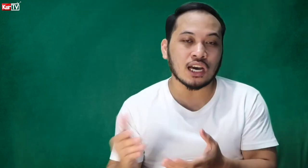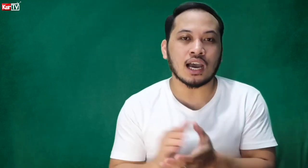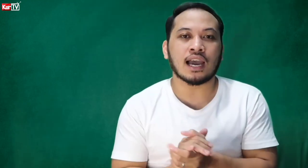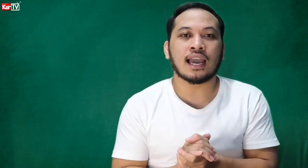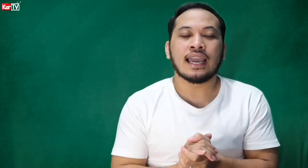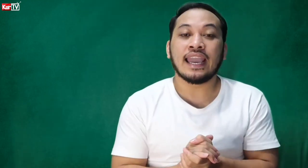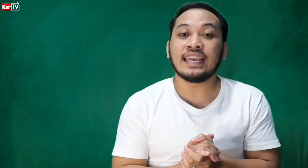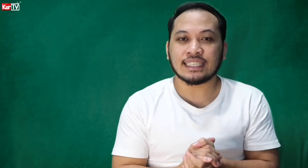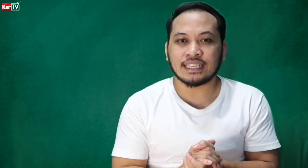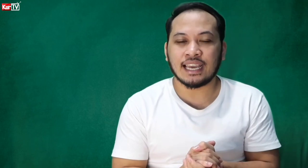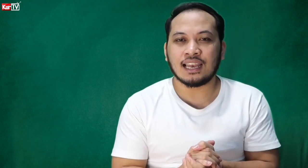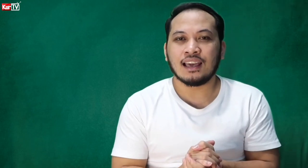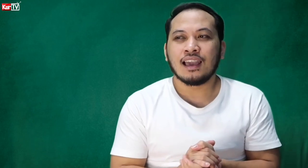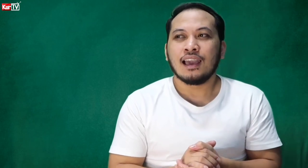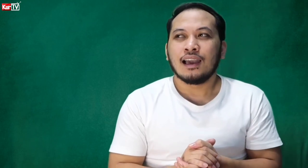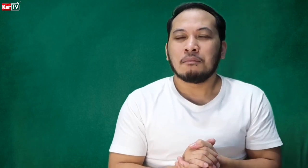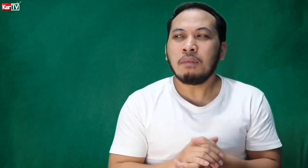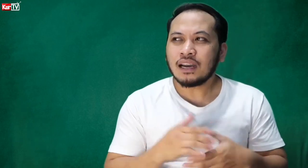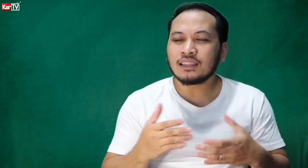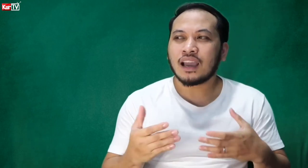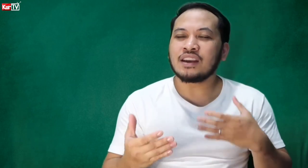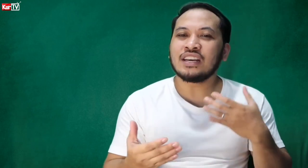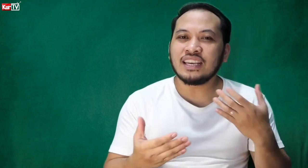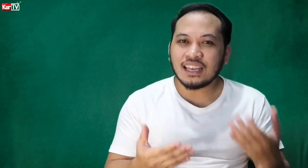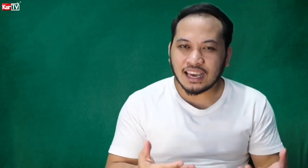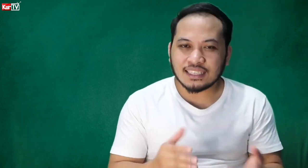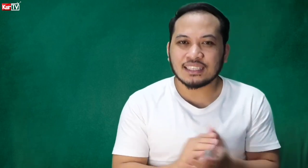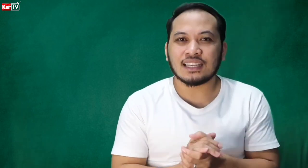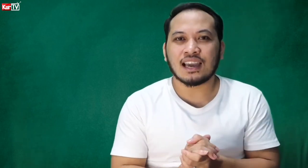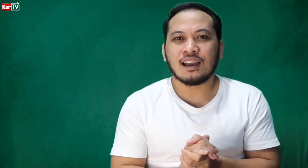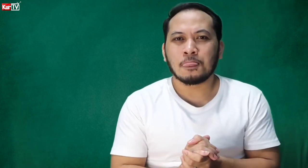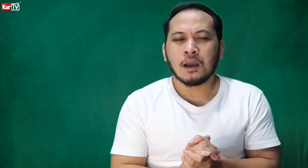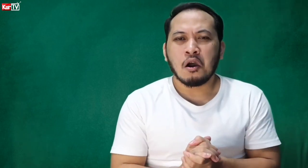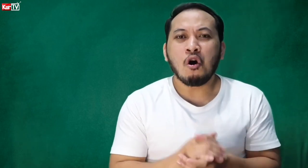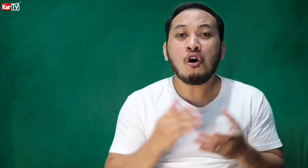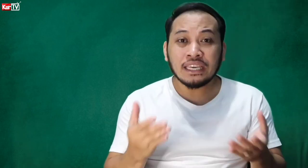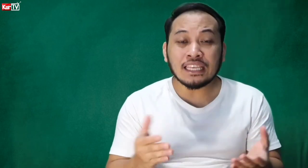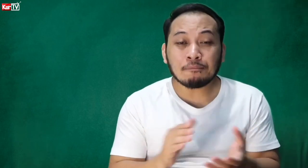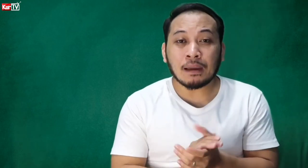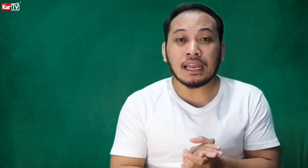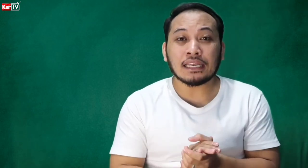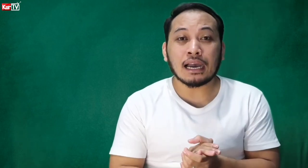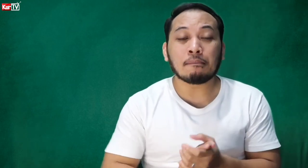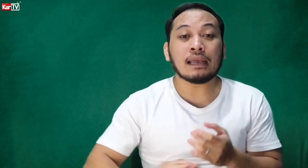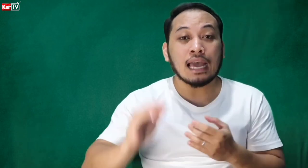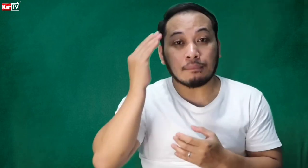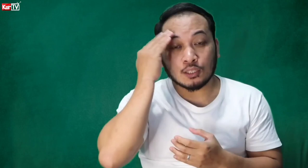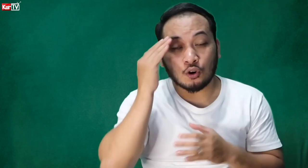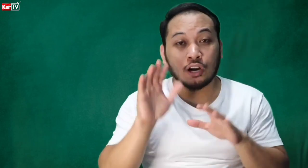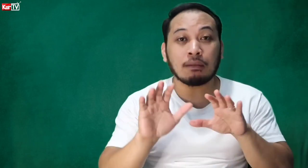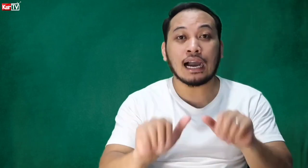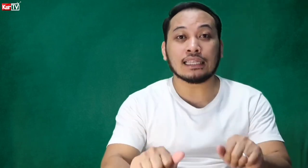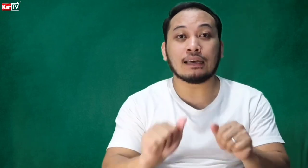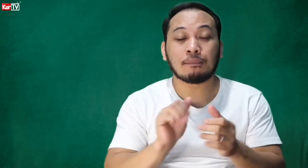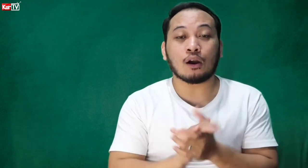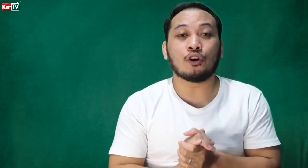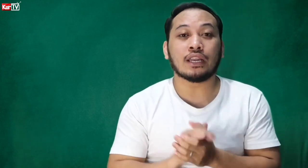ASL. But I realized na okay din pala na malaman ko or maka-adapt ako ng